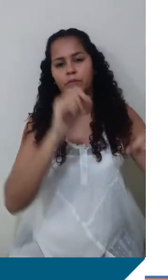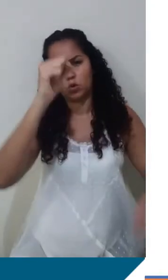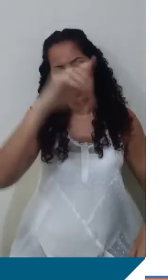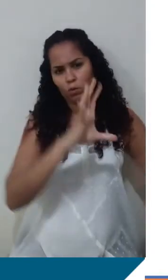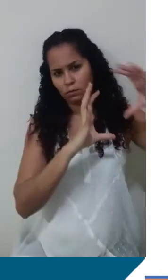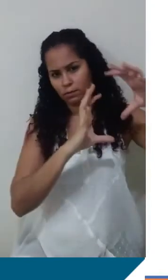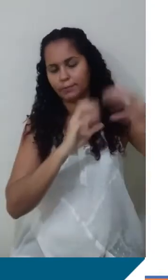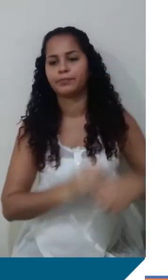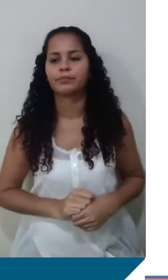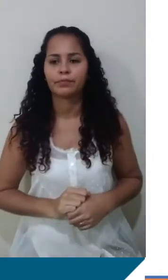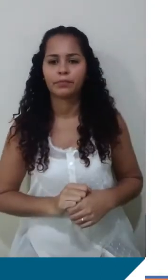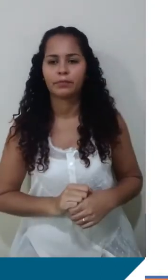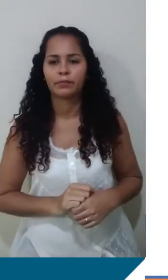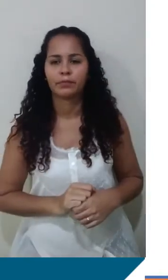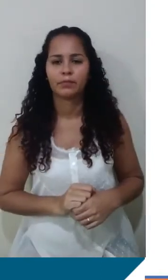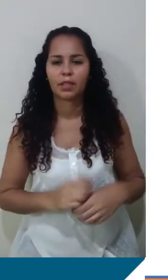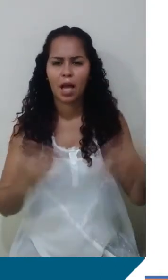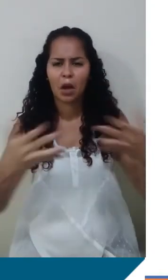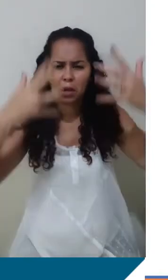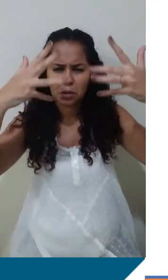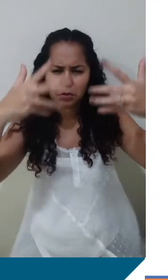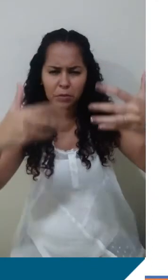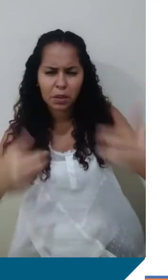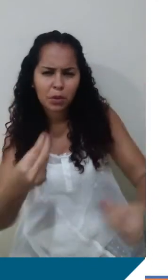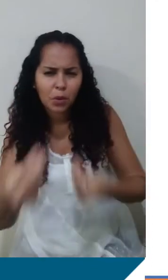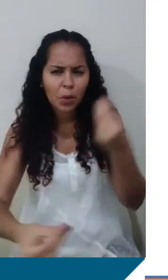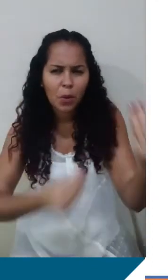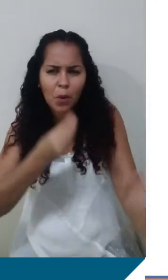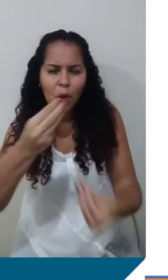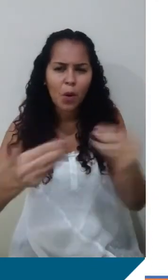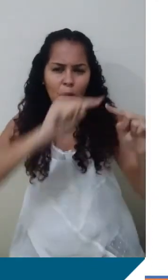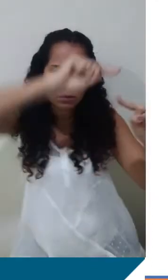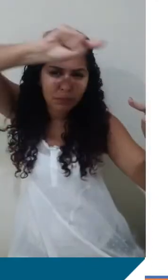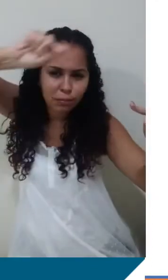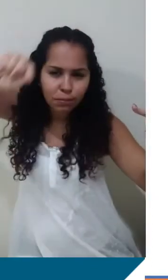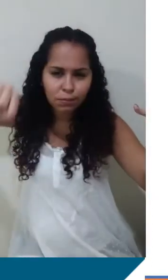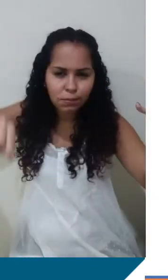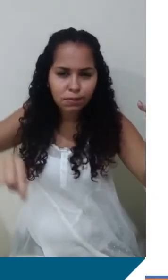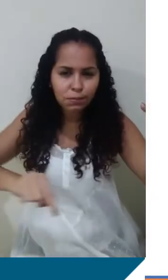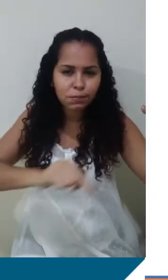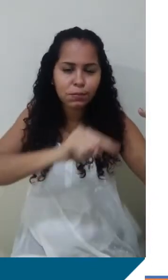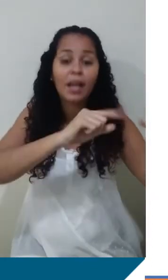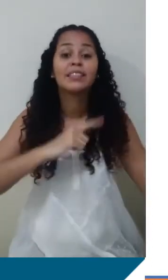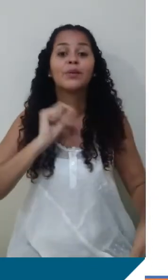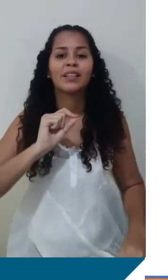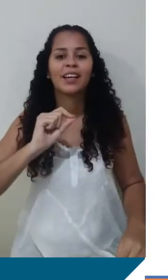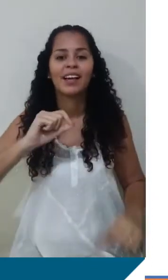E aqui, descrevendo a elipse, então, aqui, rodeando, nós temos, por exemplo, a Terra. E aí, no